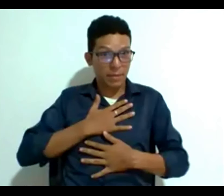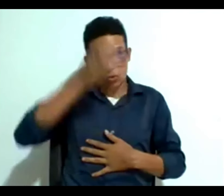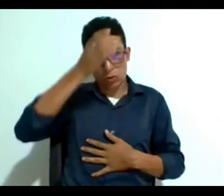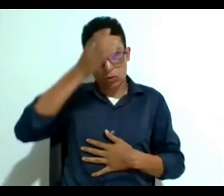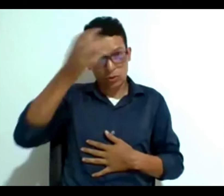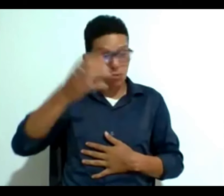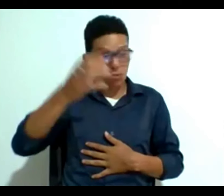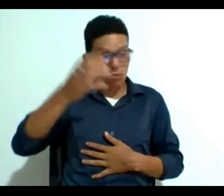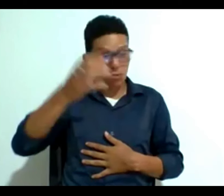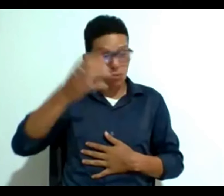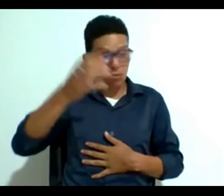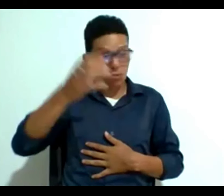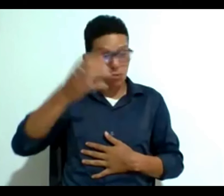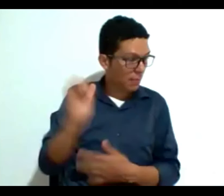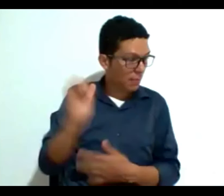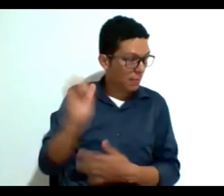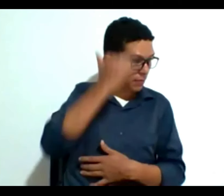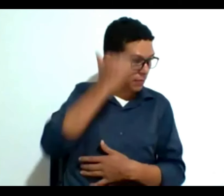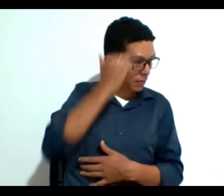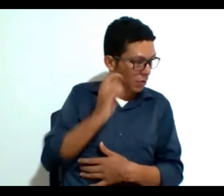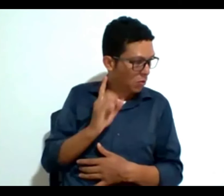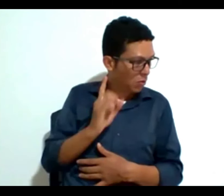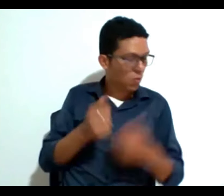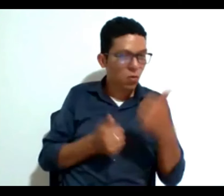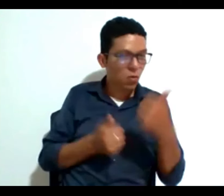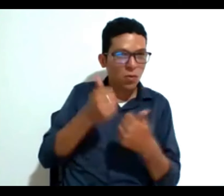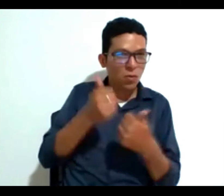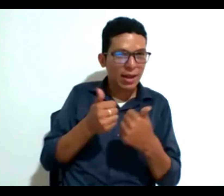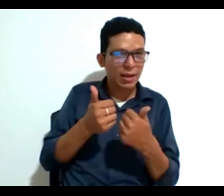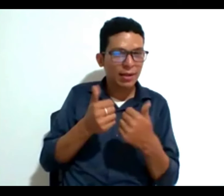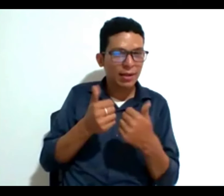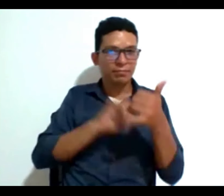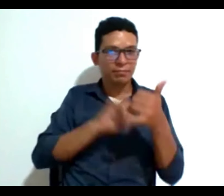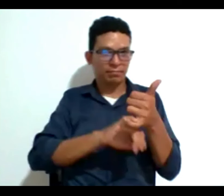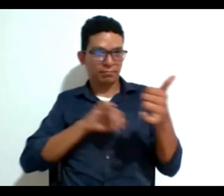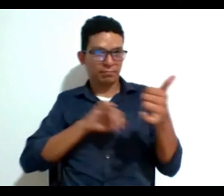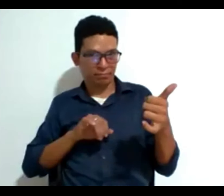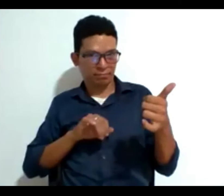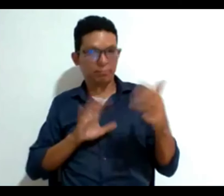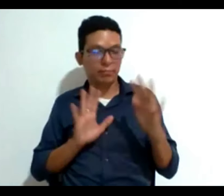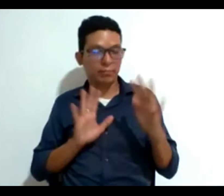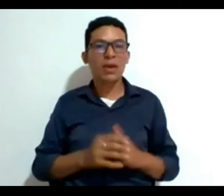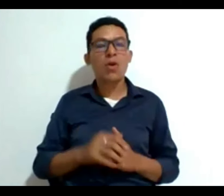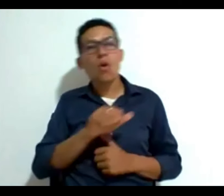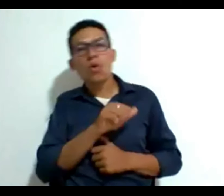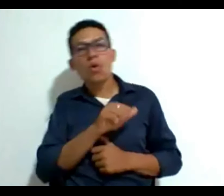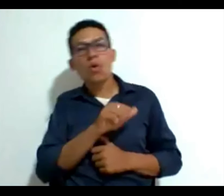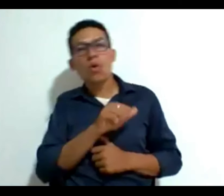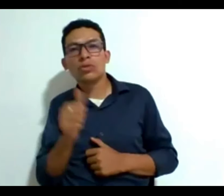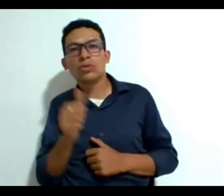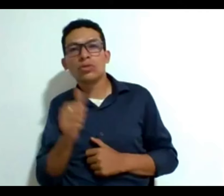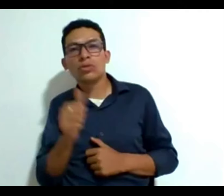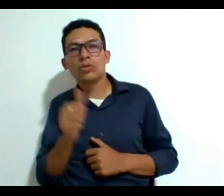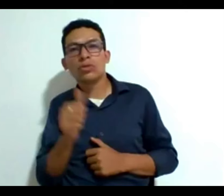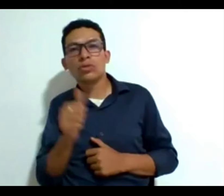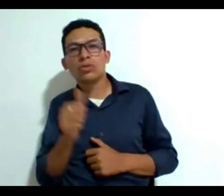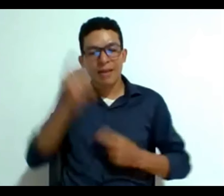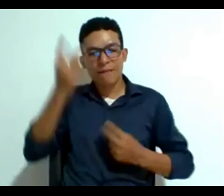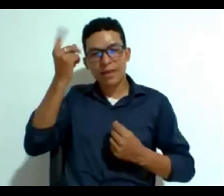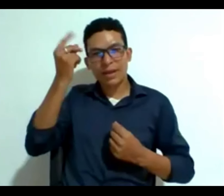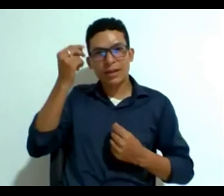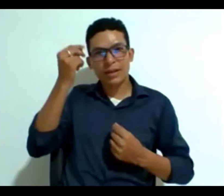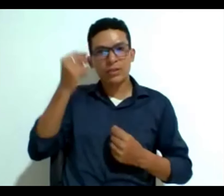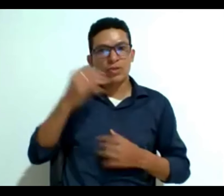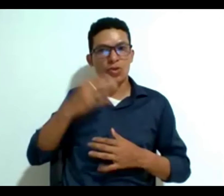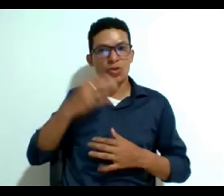uno de los principales es la autonomía que está por un lado y otro es el valor de la